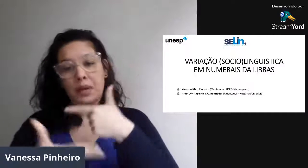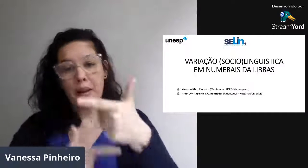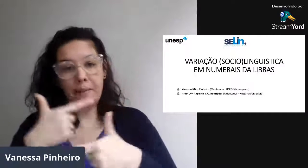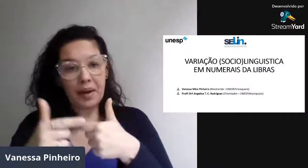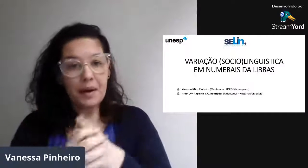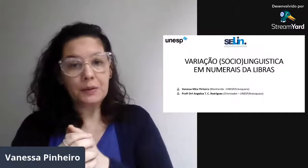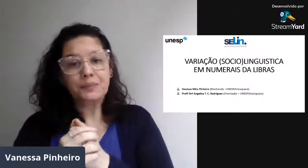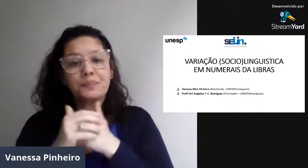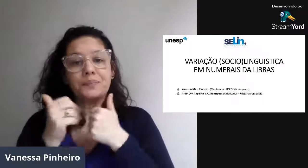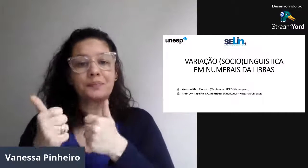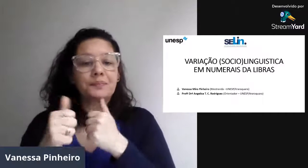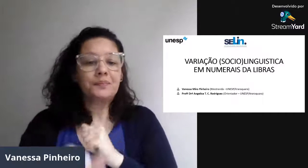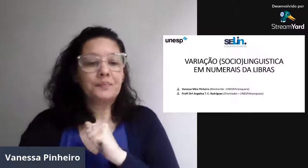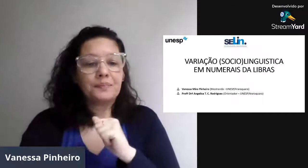a apresentação do meu trabalho.